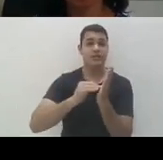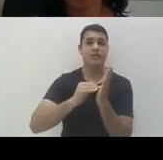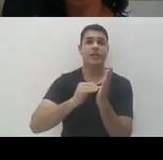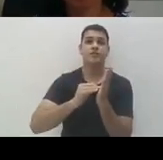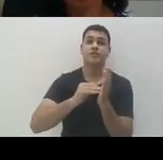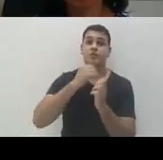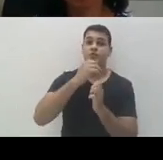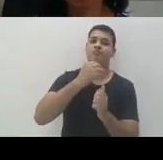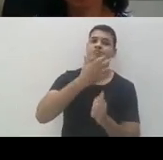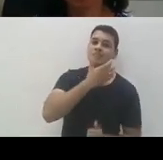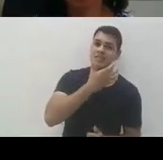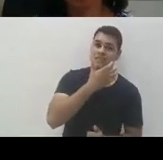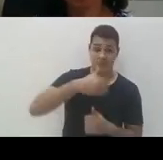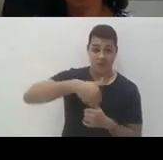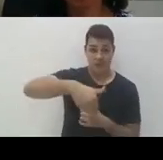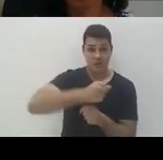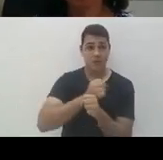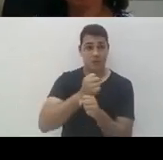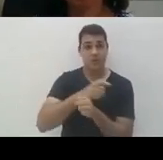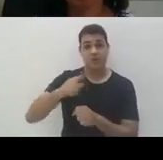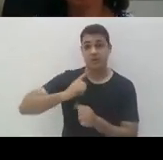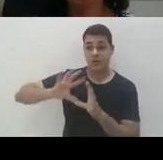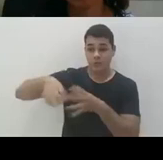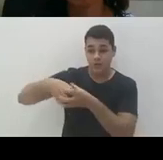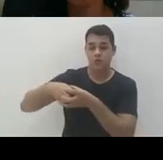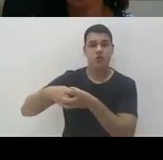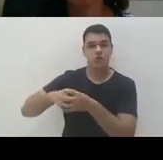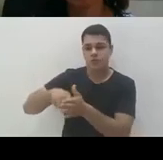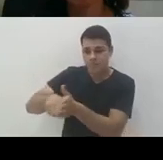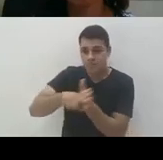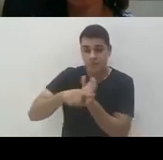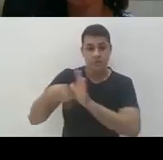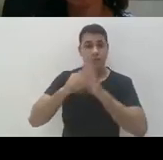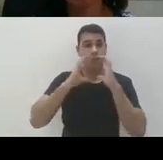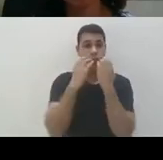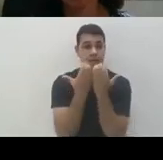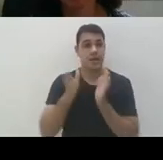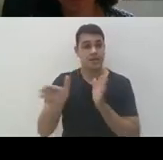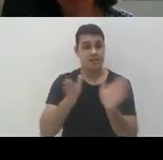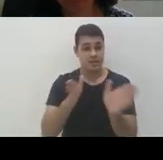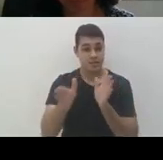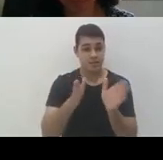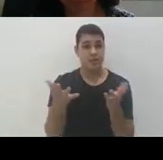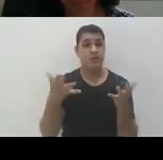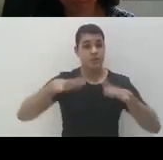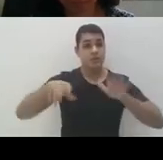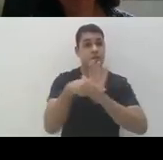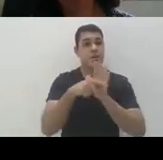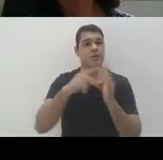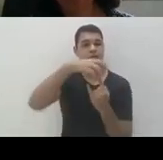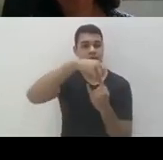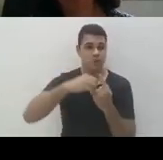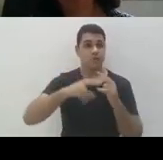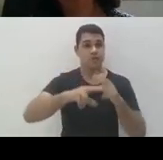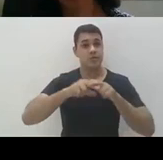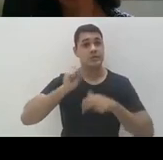Ação e desenvolvimento realizada pelo Subgrupo Educação e Pesquisa do Comitê de Acessibilidade da Fiocruz. Então, se por